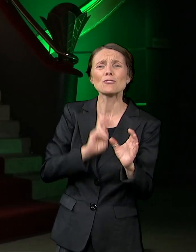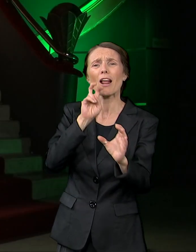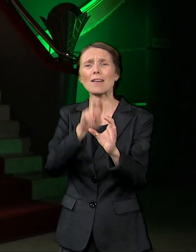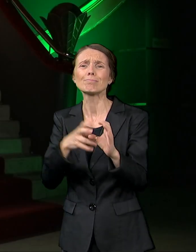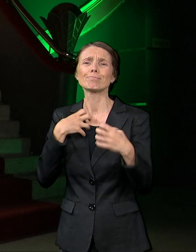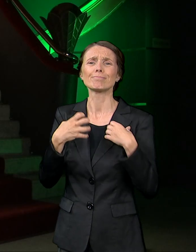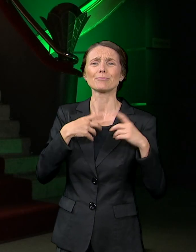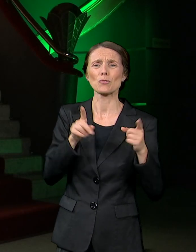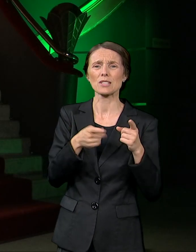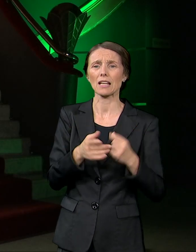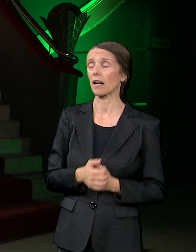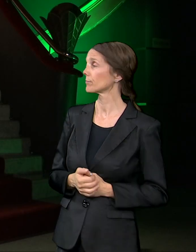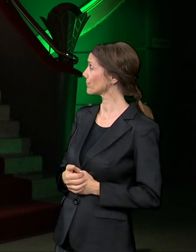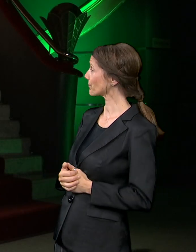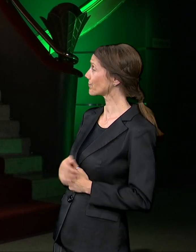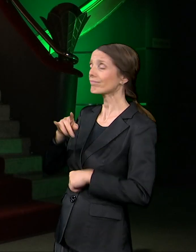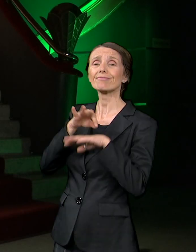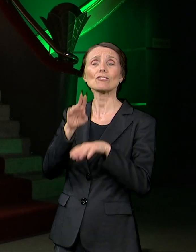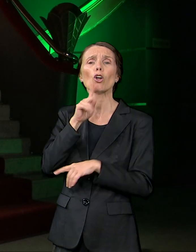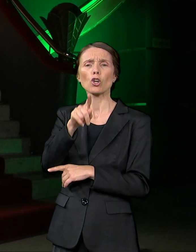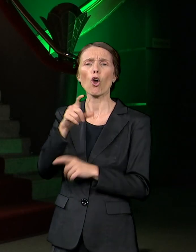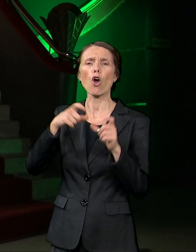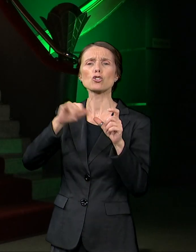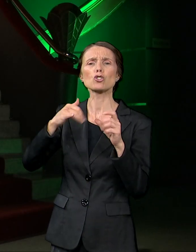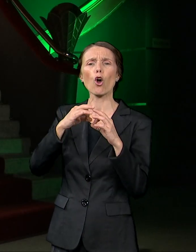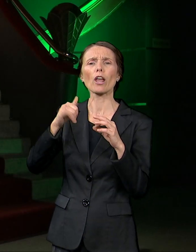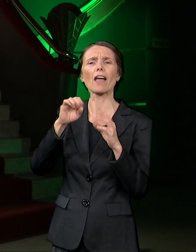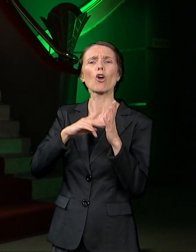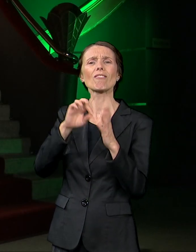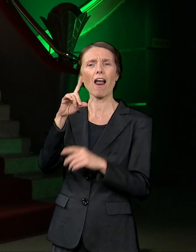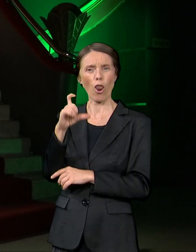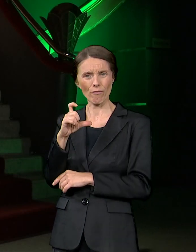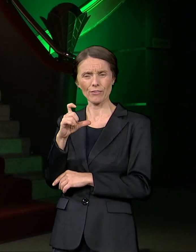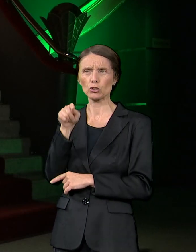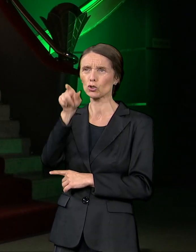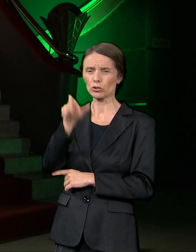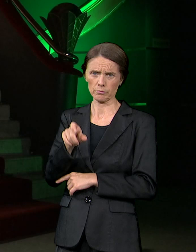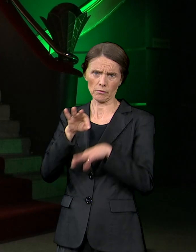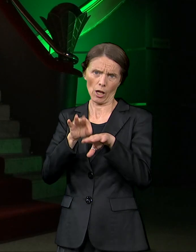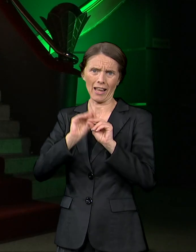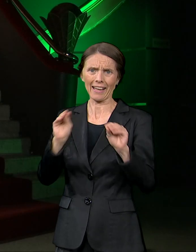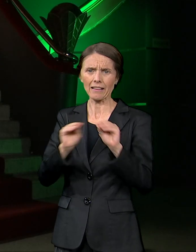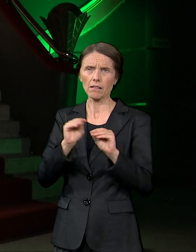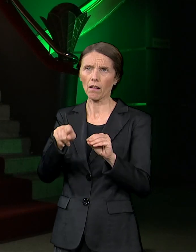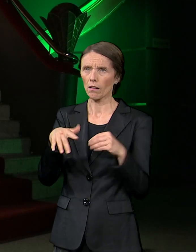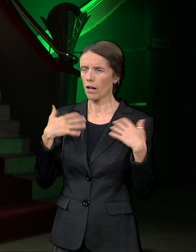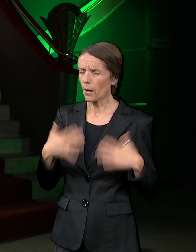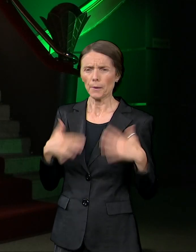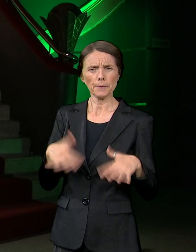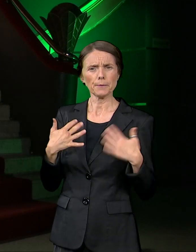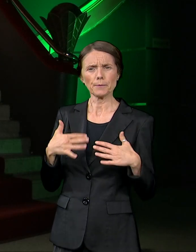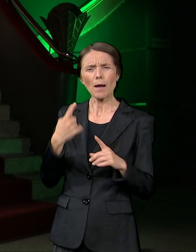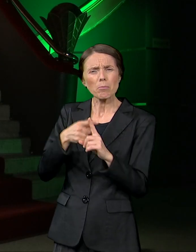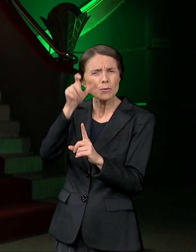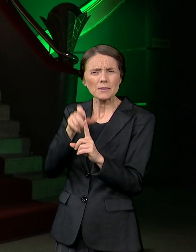radila sa gospođe Sojom Jovanović, što je jedna genijalna rediteljka, ali jako zanimljiva. Ona